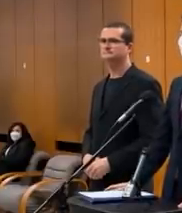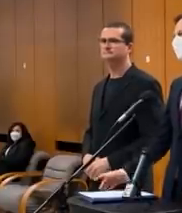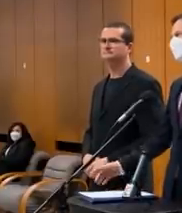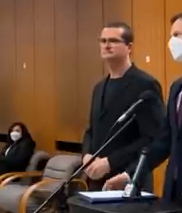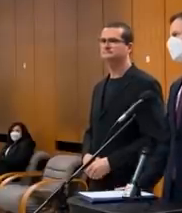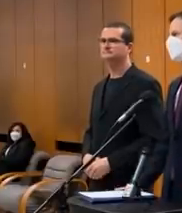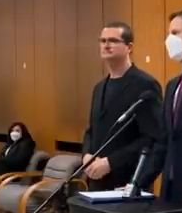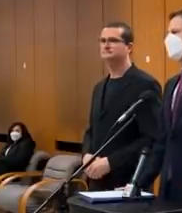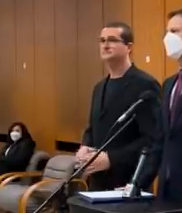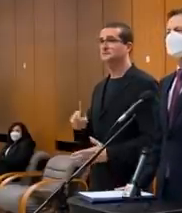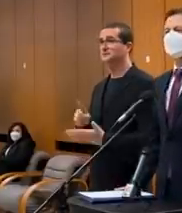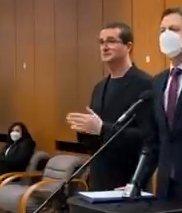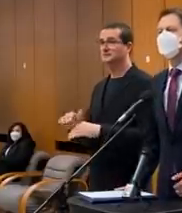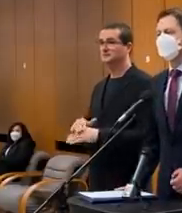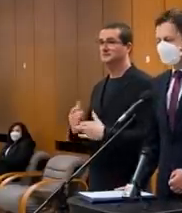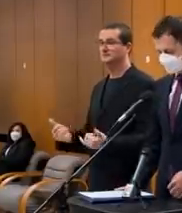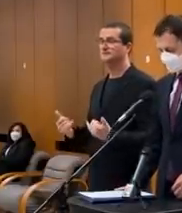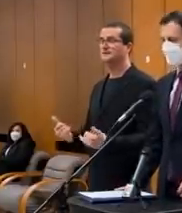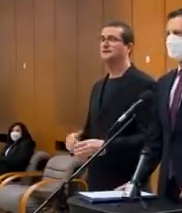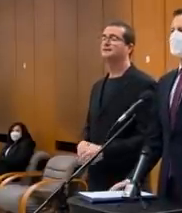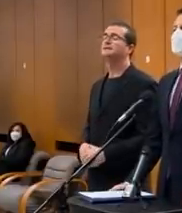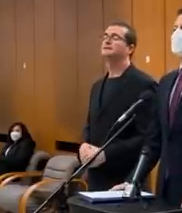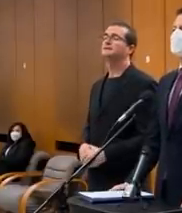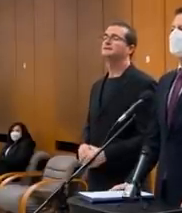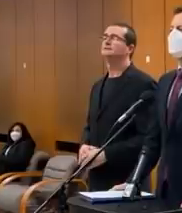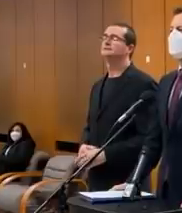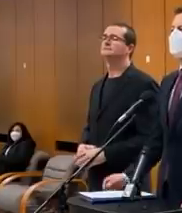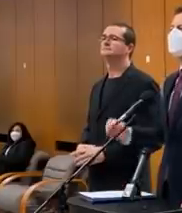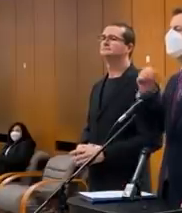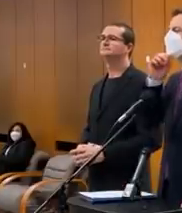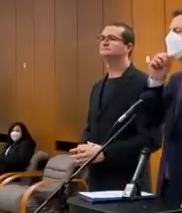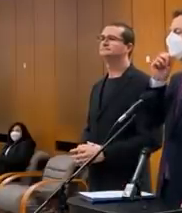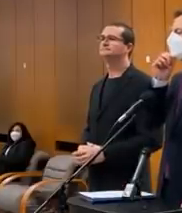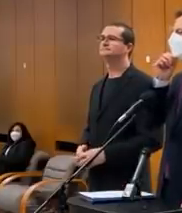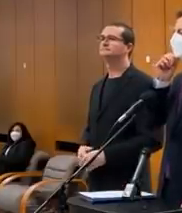Nesú? Ok. Tak, pekný deň. Trošku hlasnejšie vás poprosím.